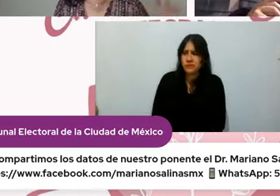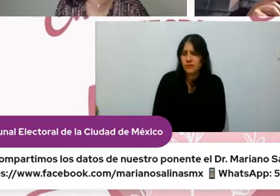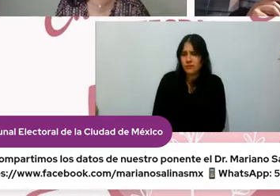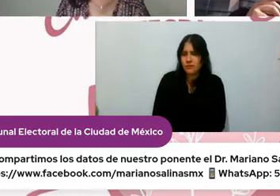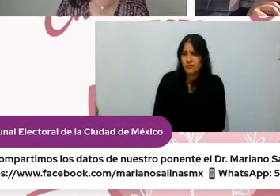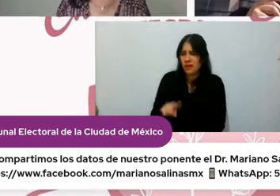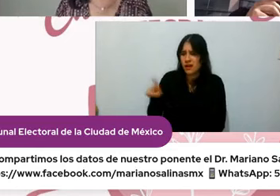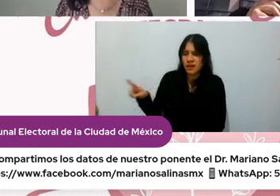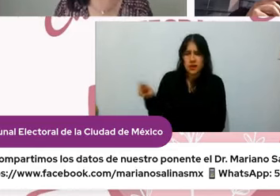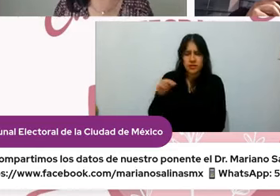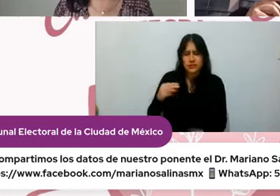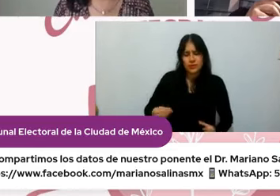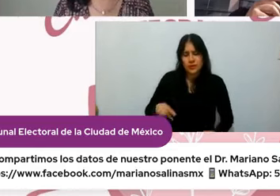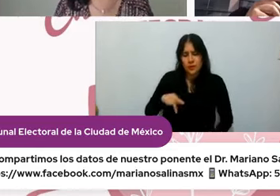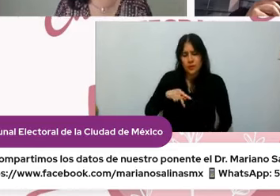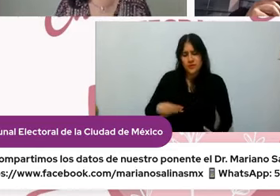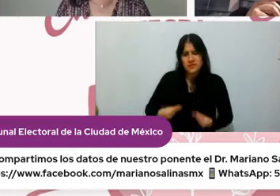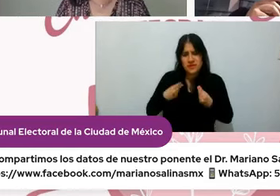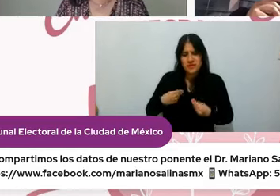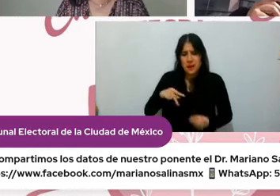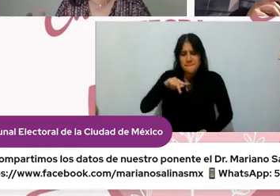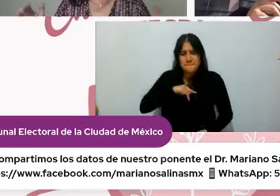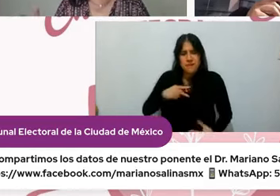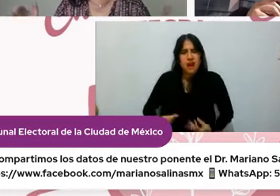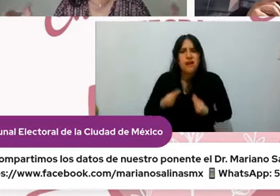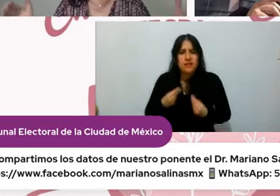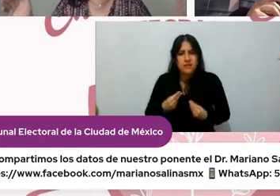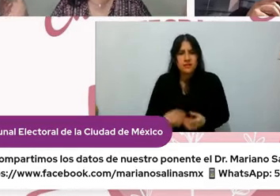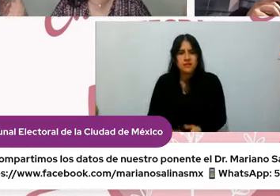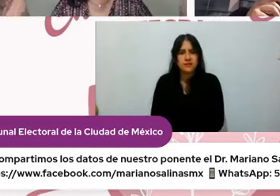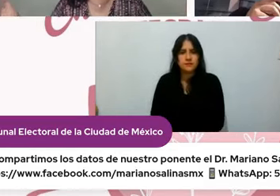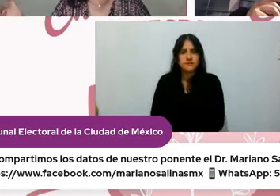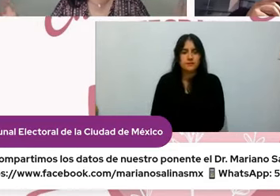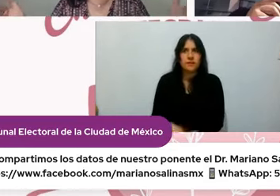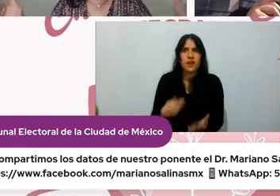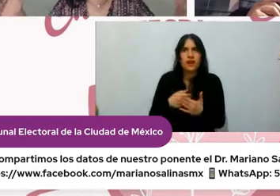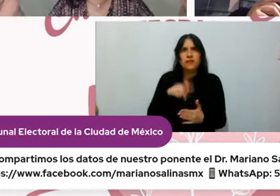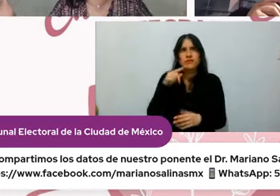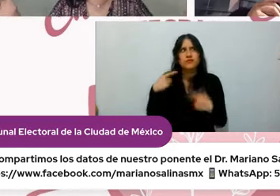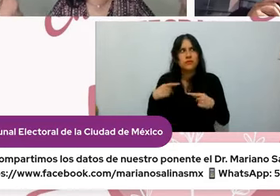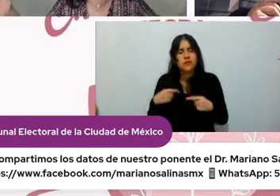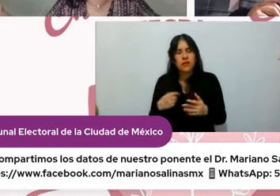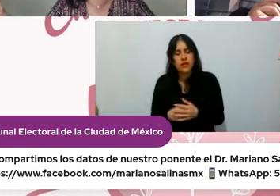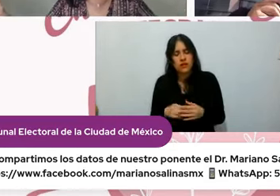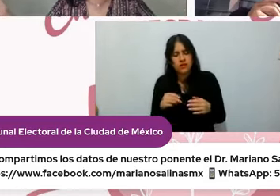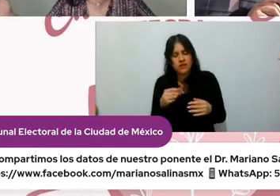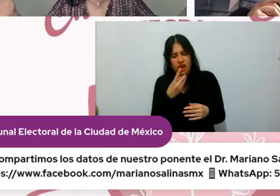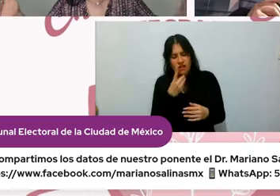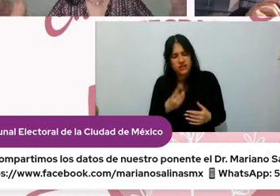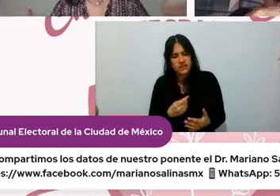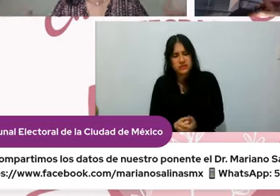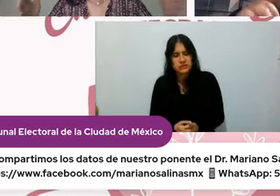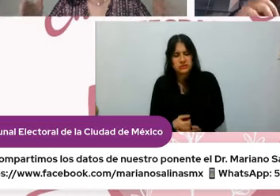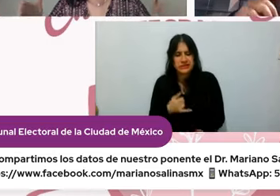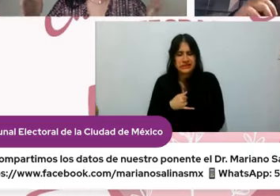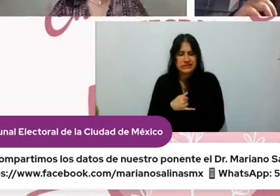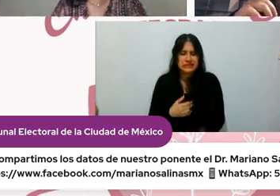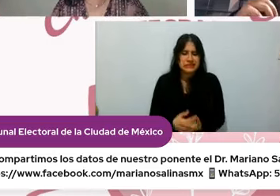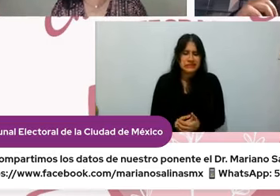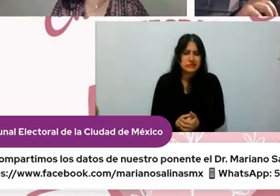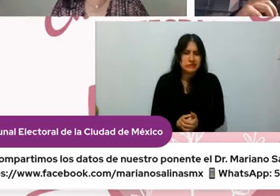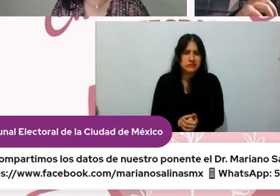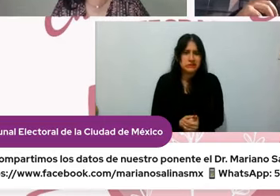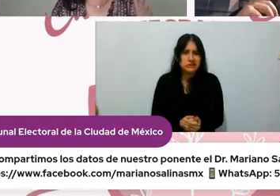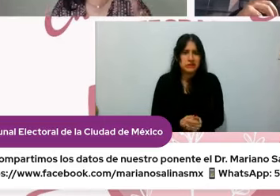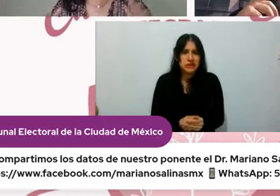decía una persona me comentaba estoy pasando por un proceso muy doloroso porque perdí ¿no? y le dije en